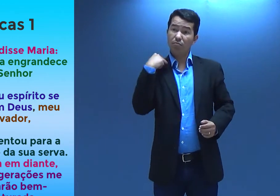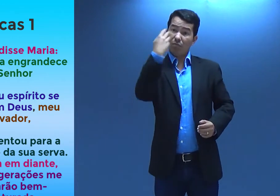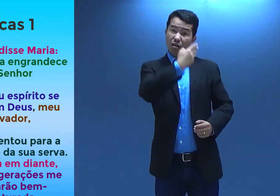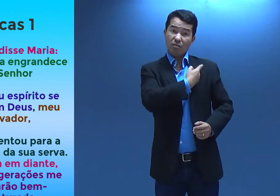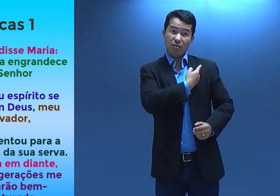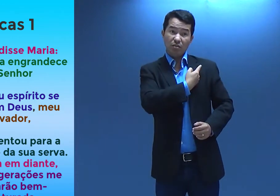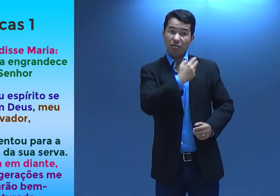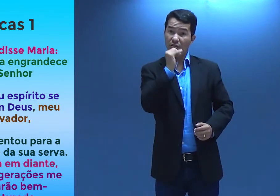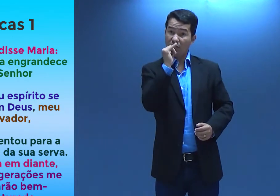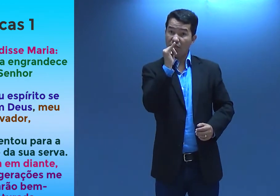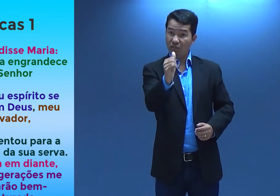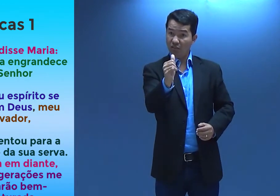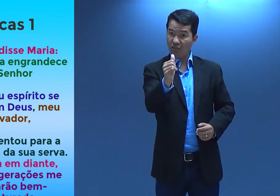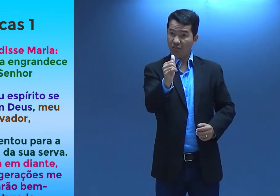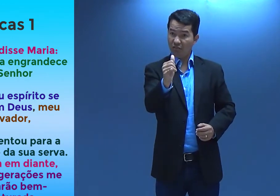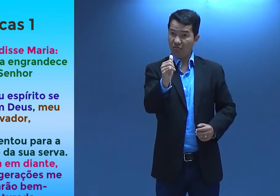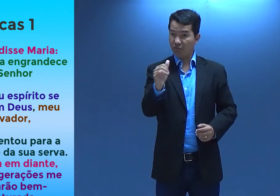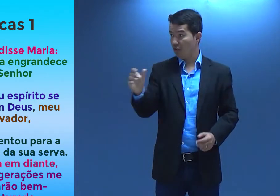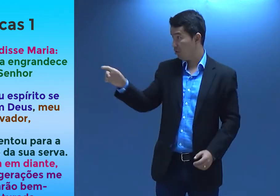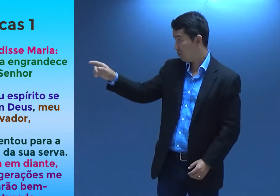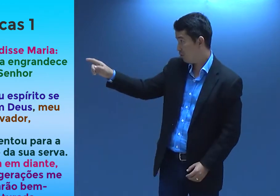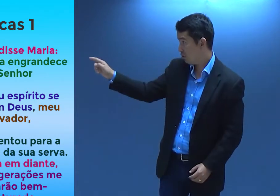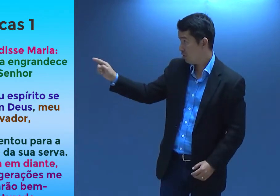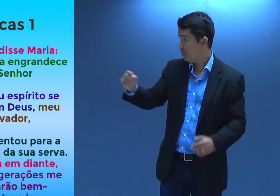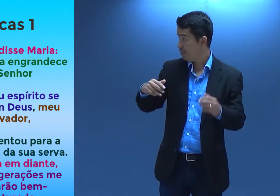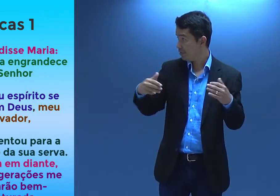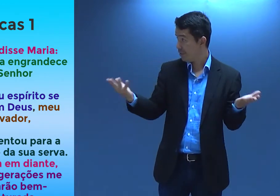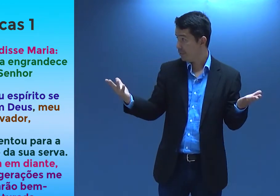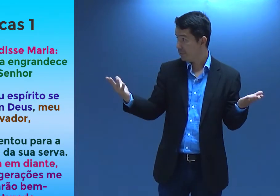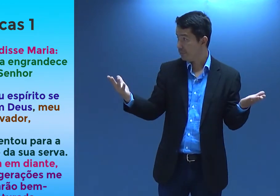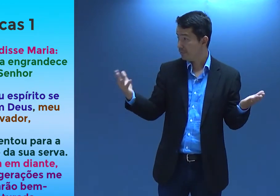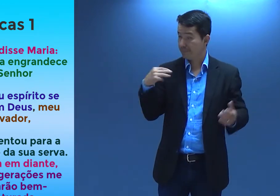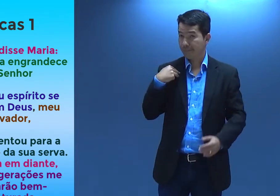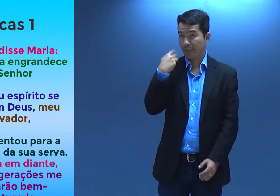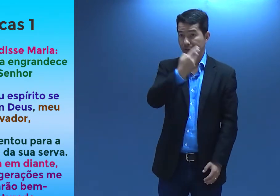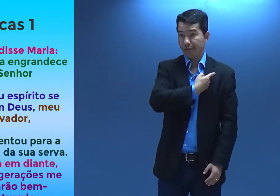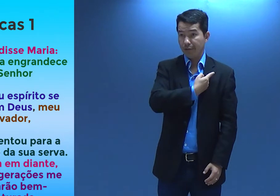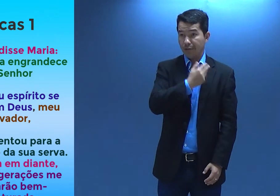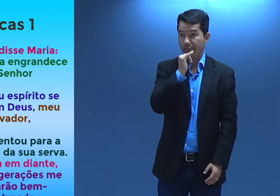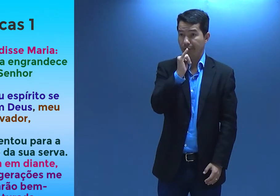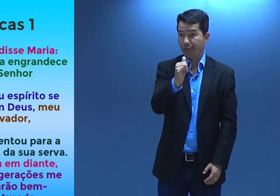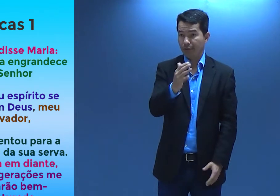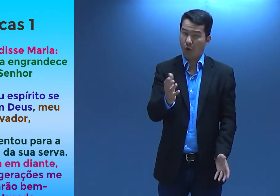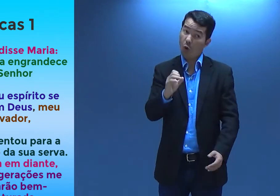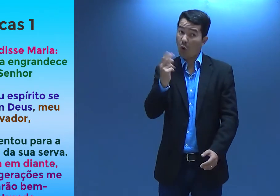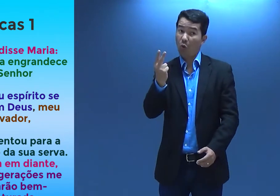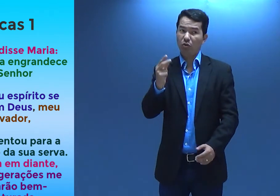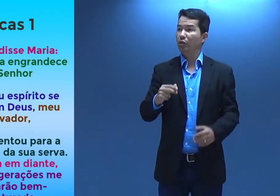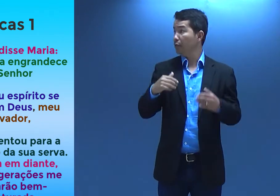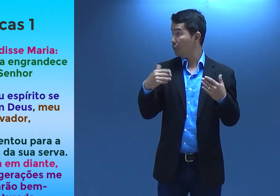disse Maria. Olha lá. Então, a Maria falou, né?